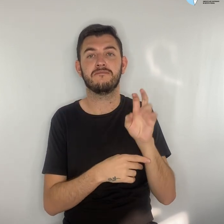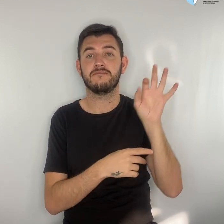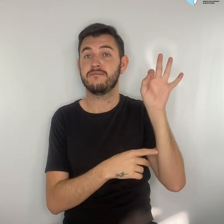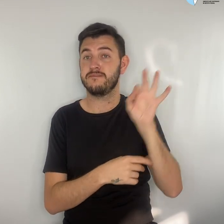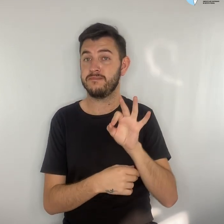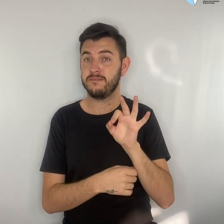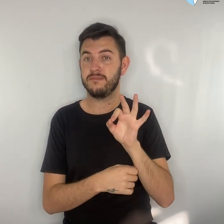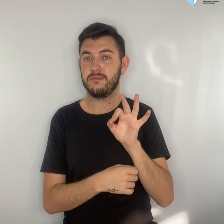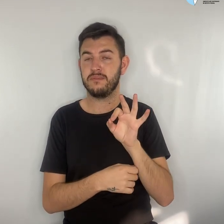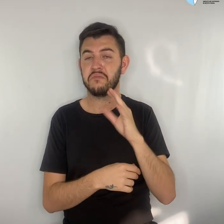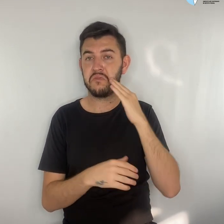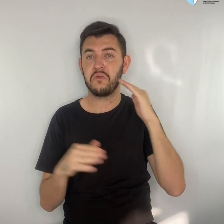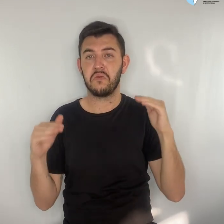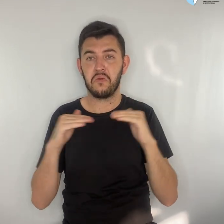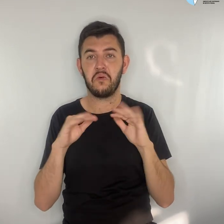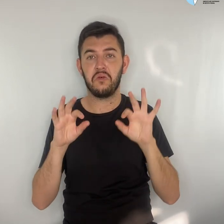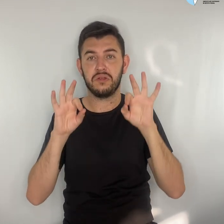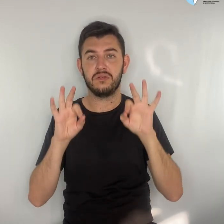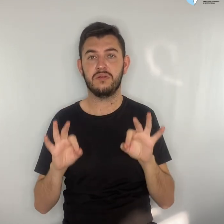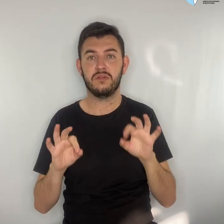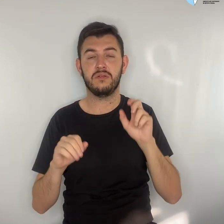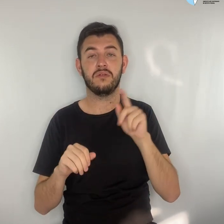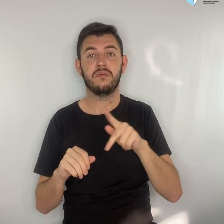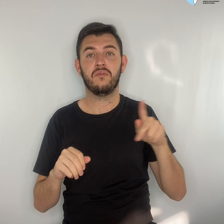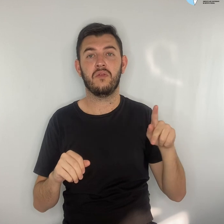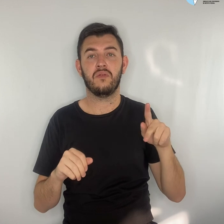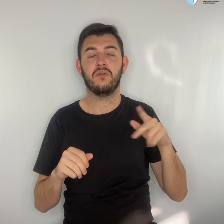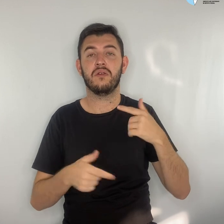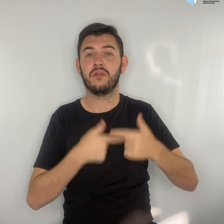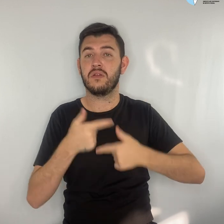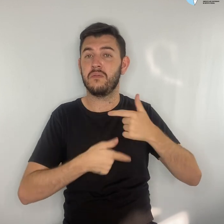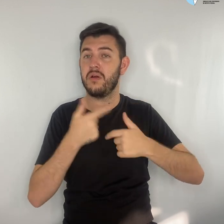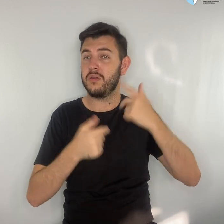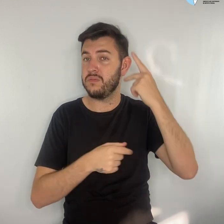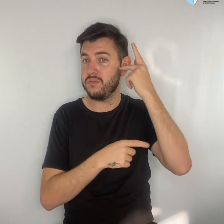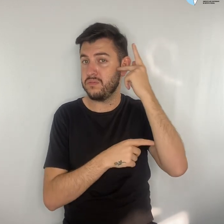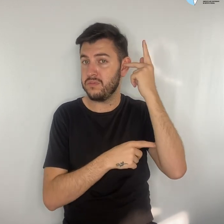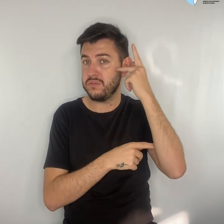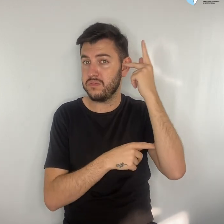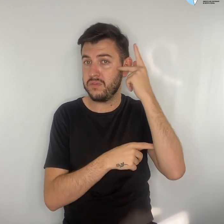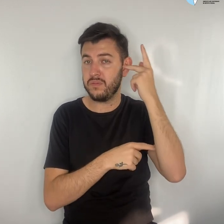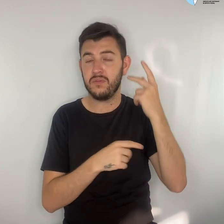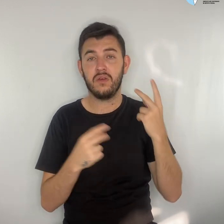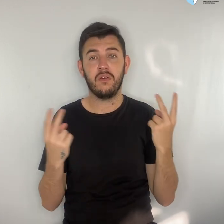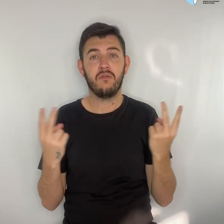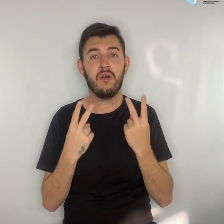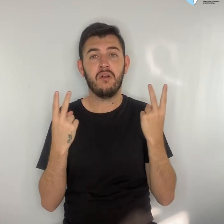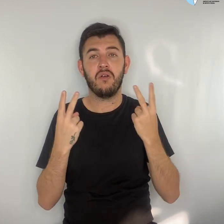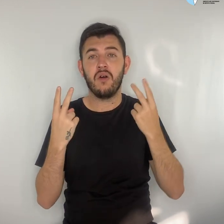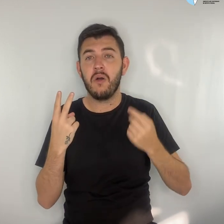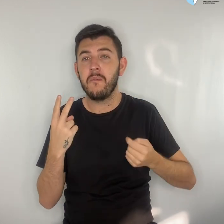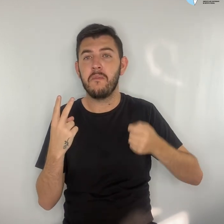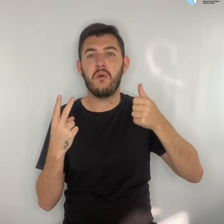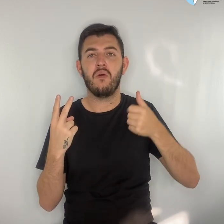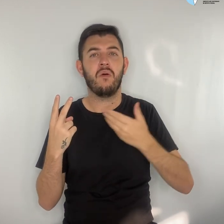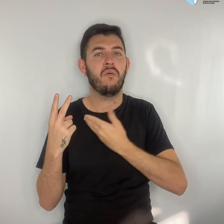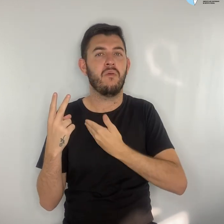concordam que professores do estado de São Paulo são menos valorizados pelo governo do que